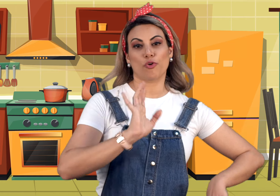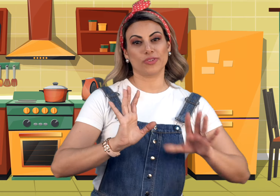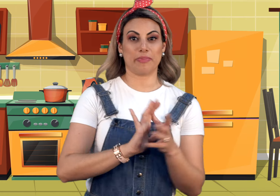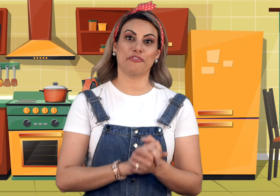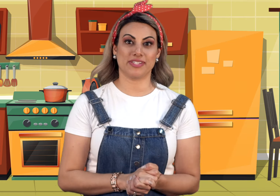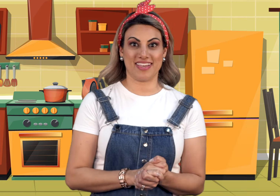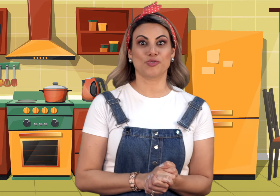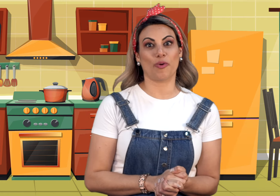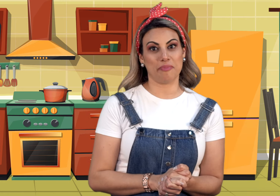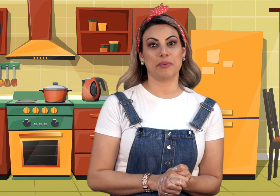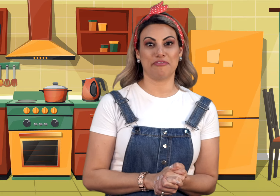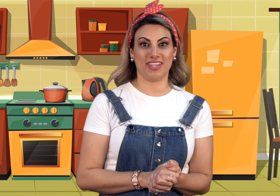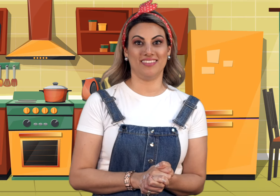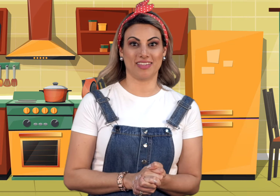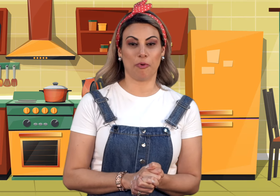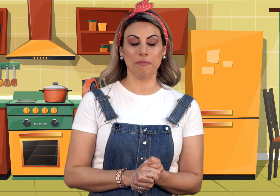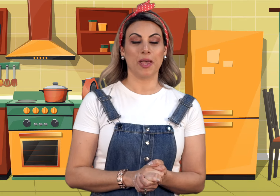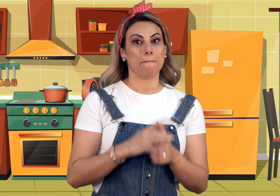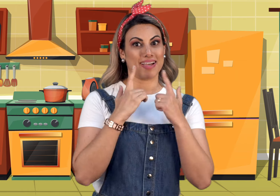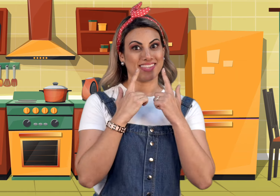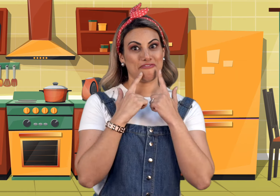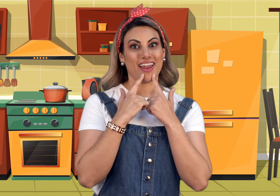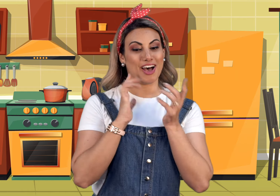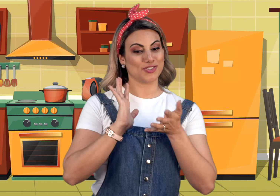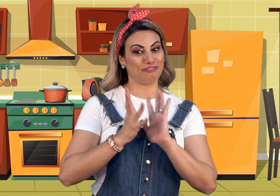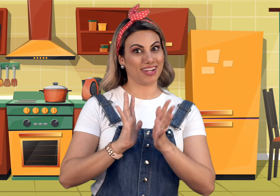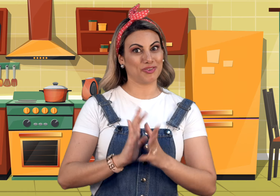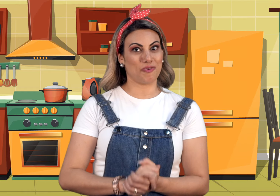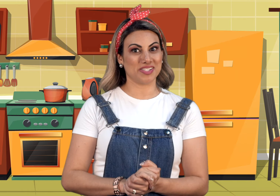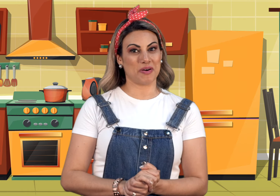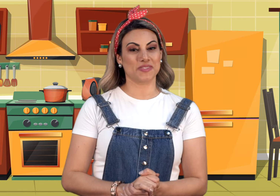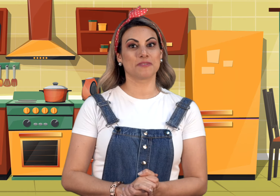Vou contar pra vocês qual que a minha preferida, tá bom? Mas sem falar. Só falando com as mãos.